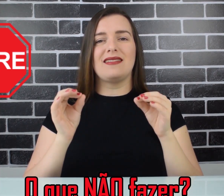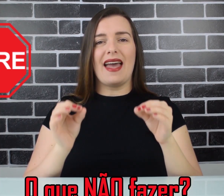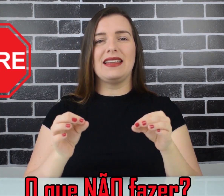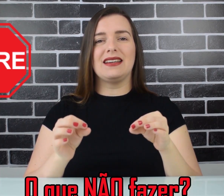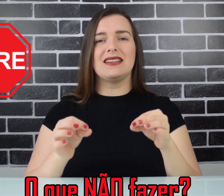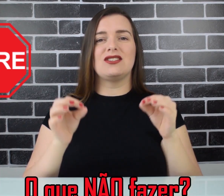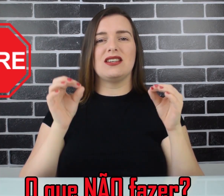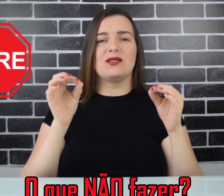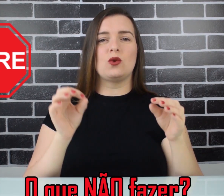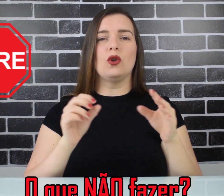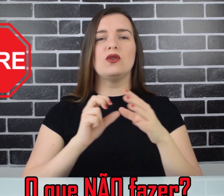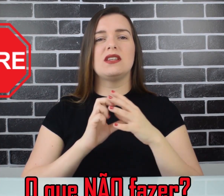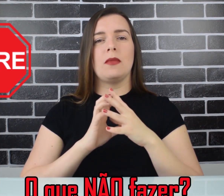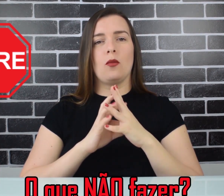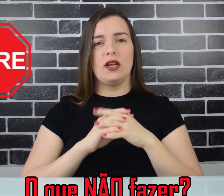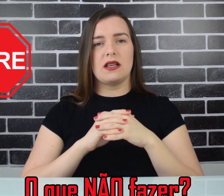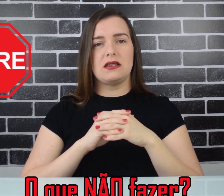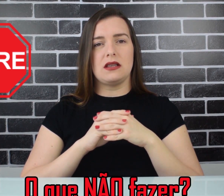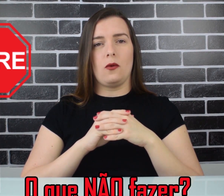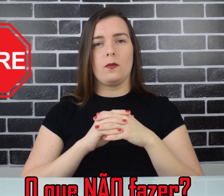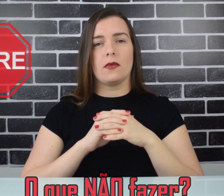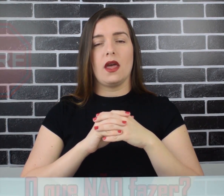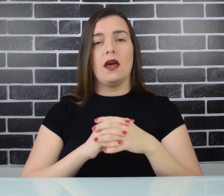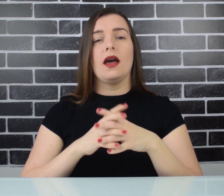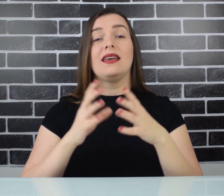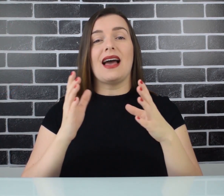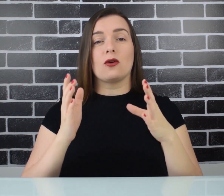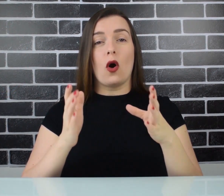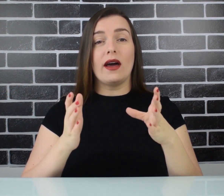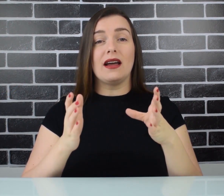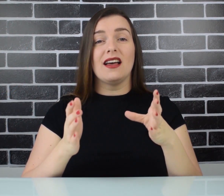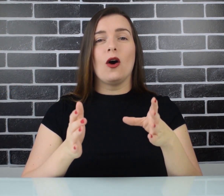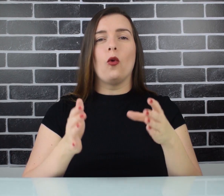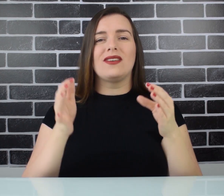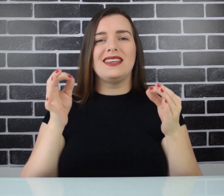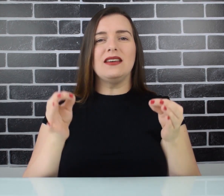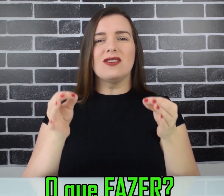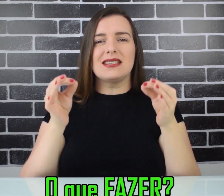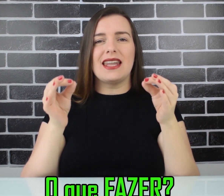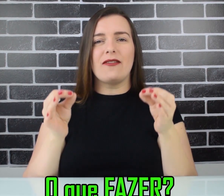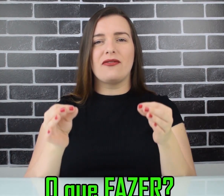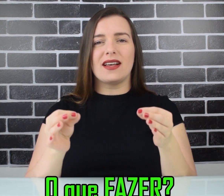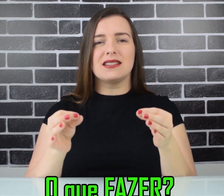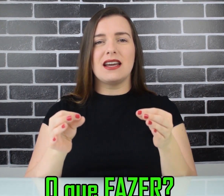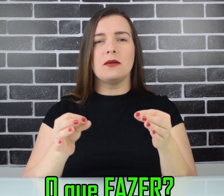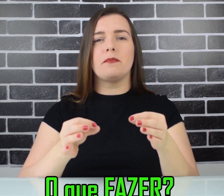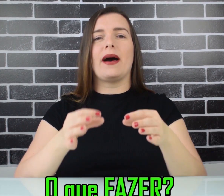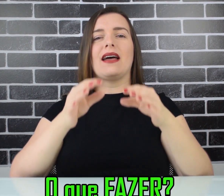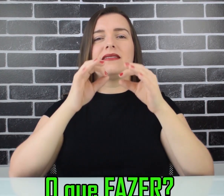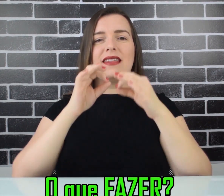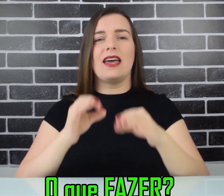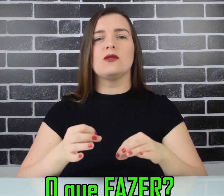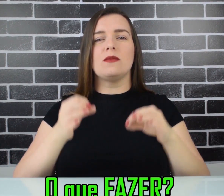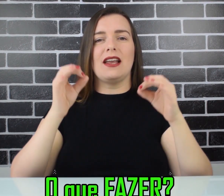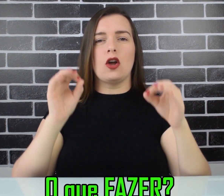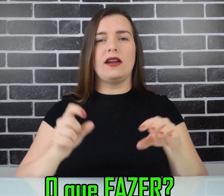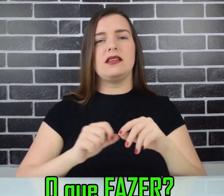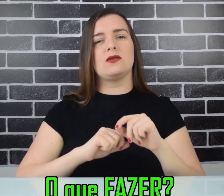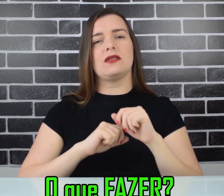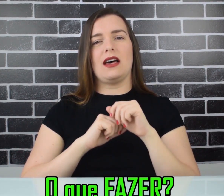técnicas de estudos e memorização? E agora, o que você deve fazer para ter os melhores resultados